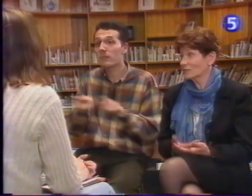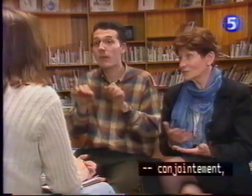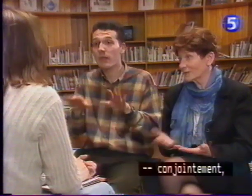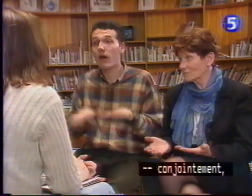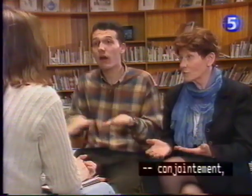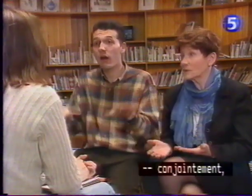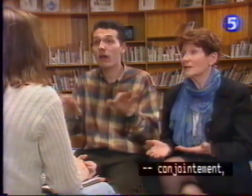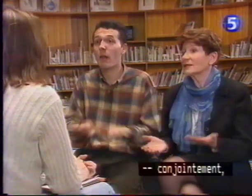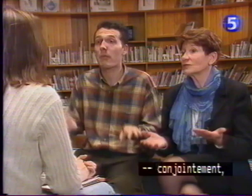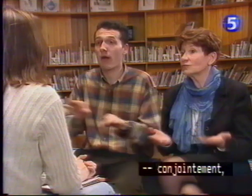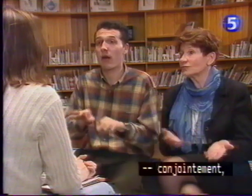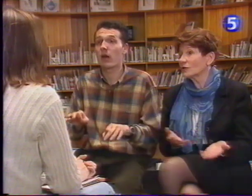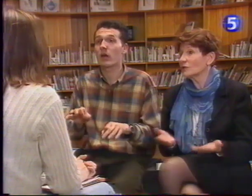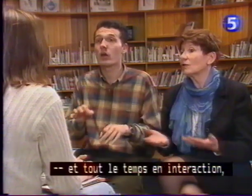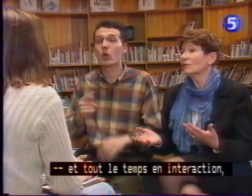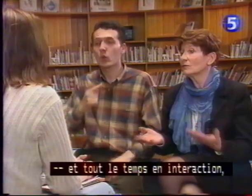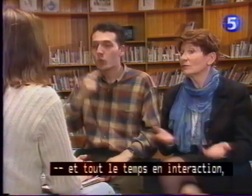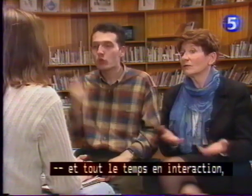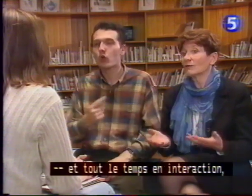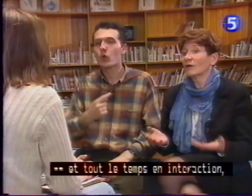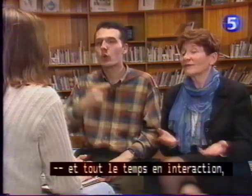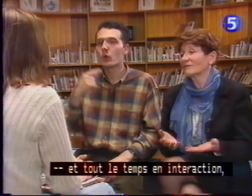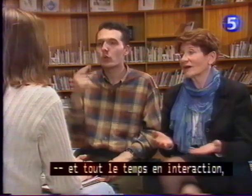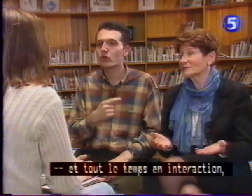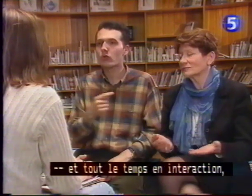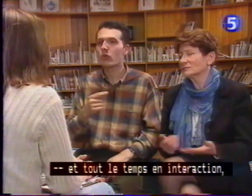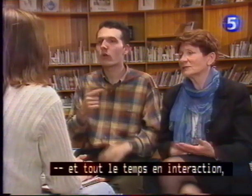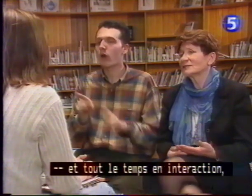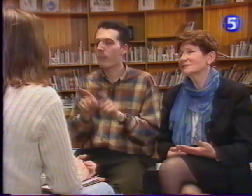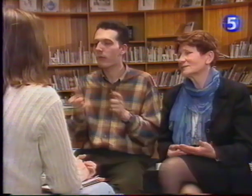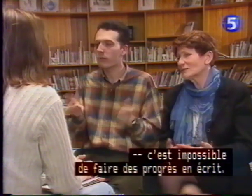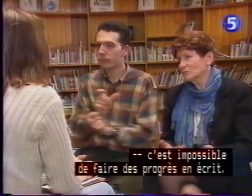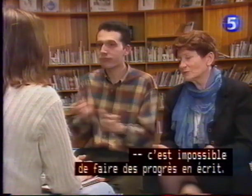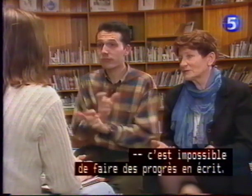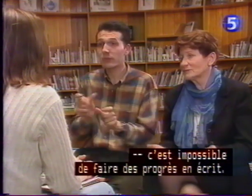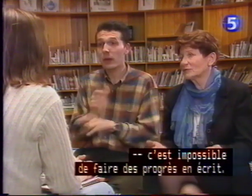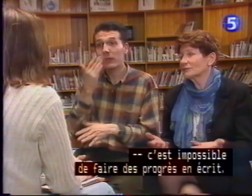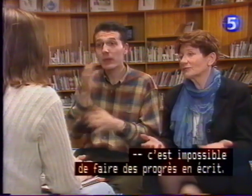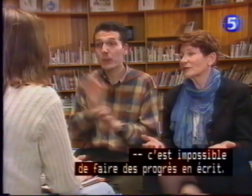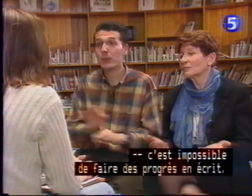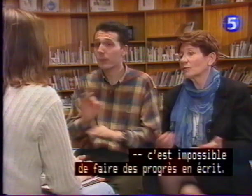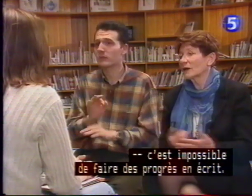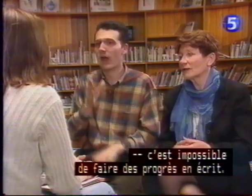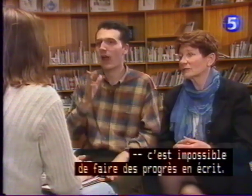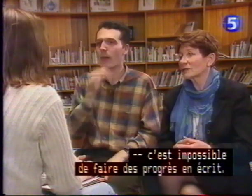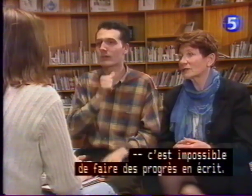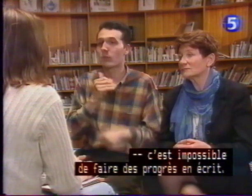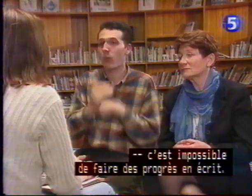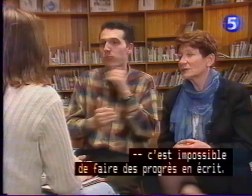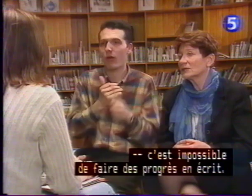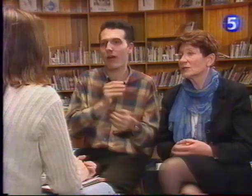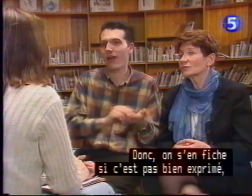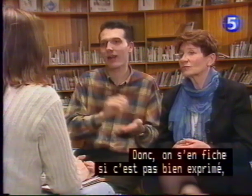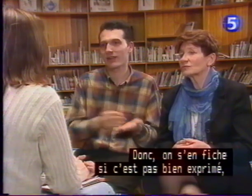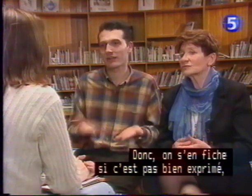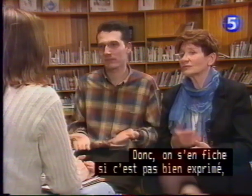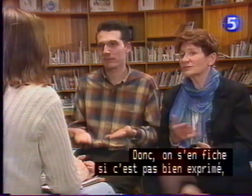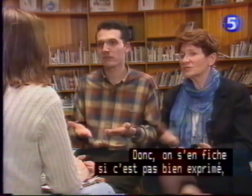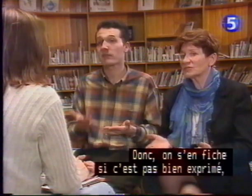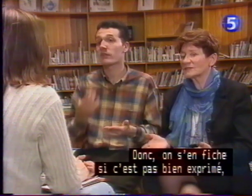conjointement, et tout le temps en interaction, c'est impossible de faire des progrès en écrit. Donc, on s'en fiche si ce n pas